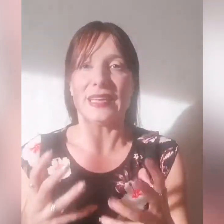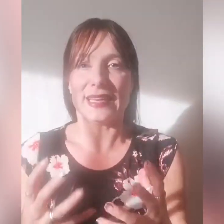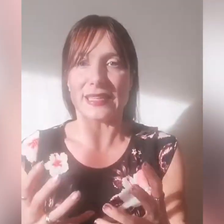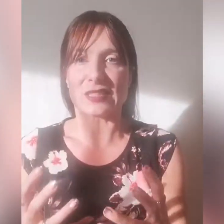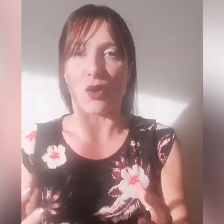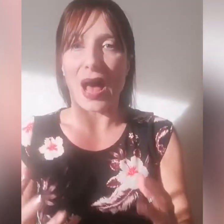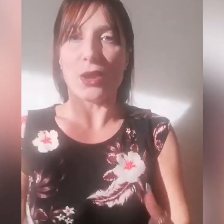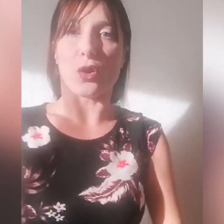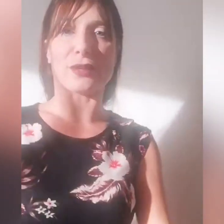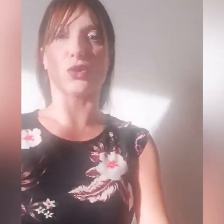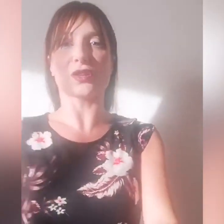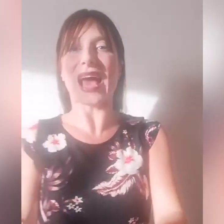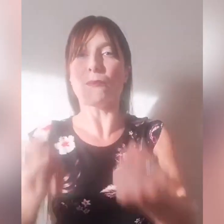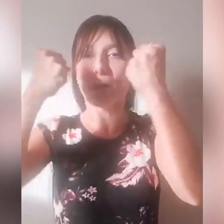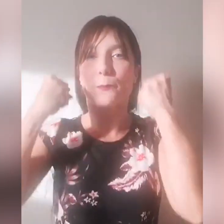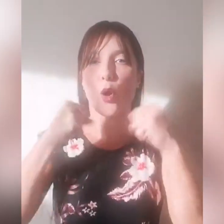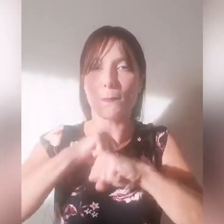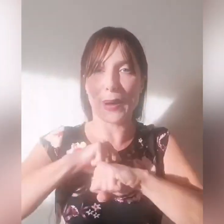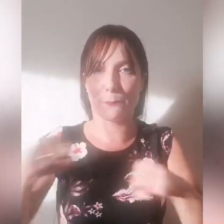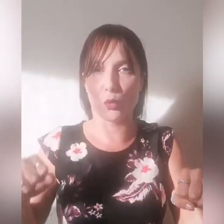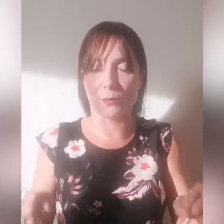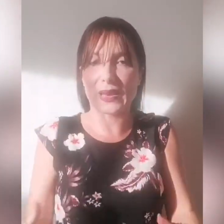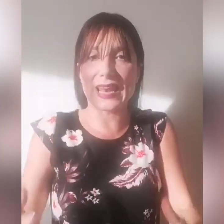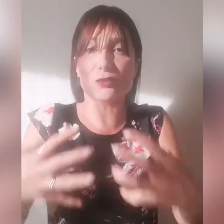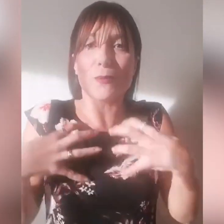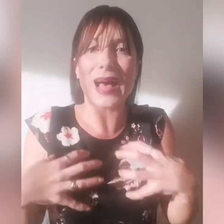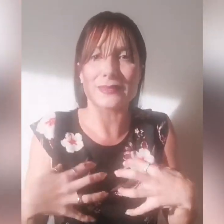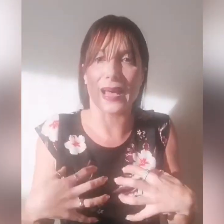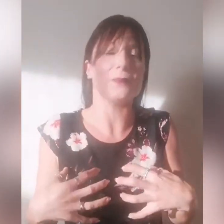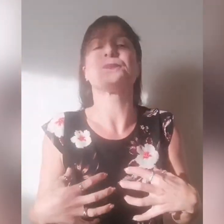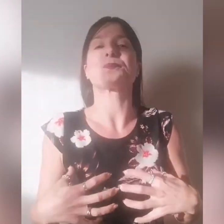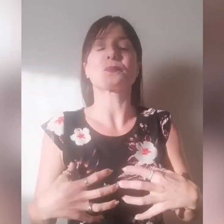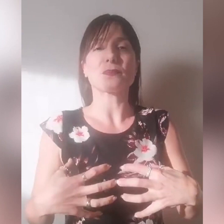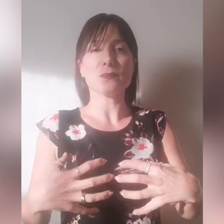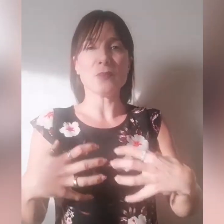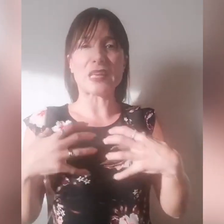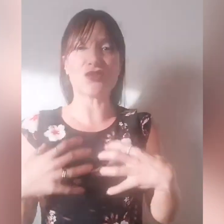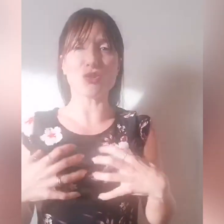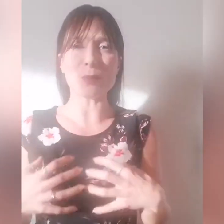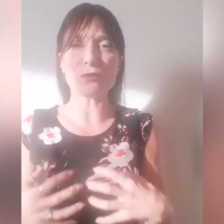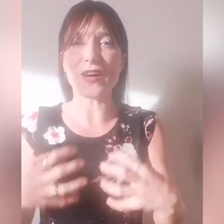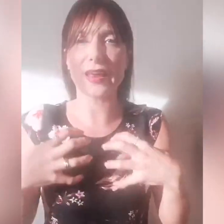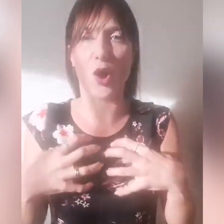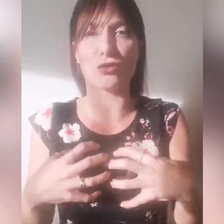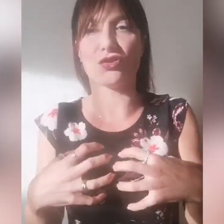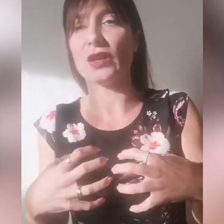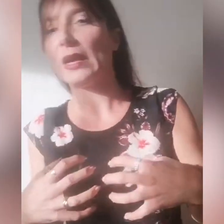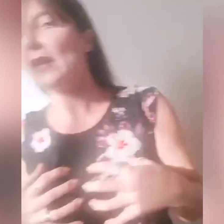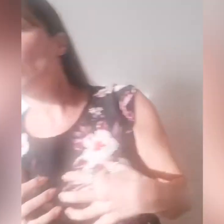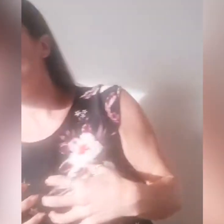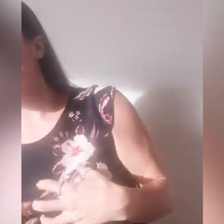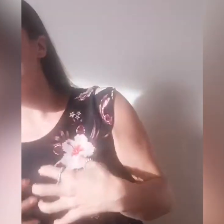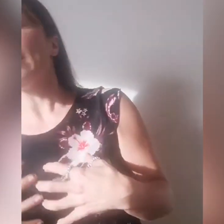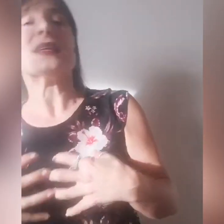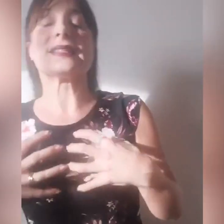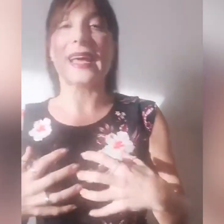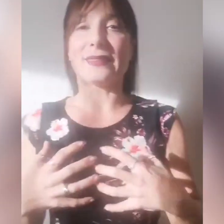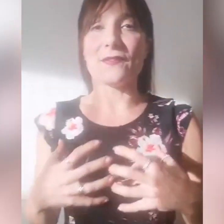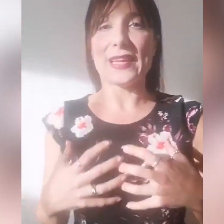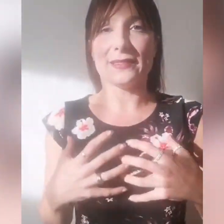'inizio. Allora, torniamo a bomba boom. La domanda che ci dobbiamo fare oggi, ore 7.20